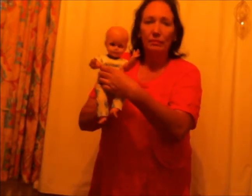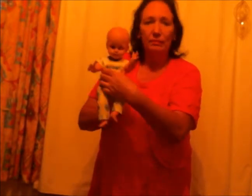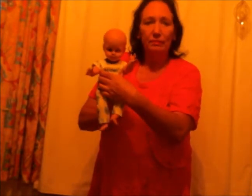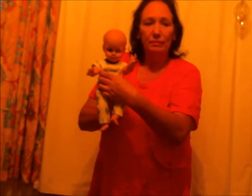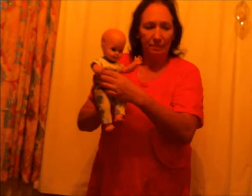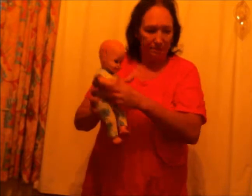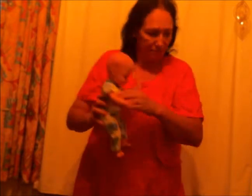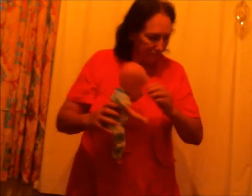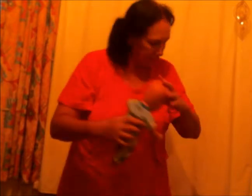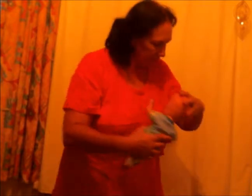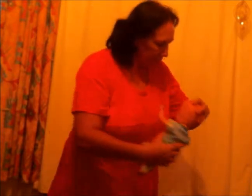En doe dat delen.